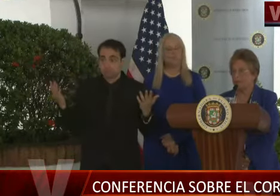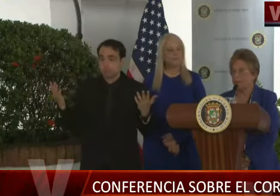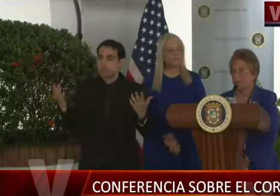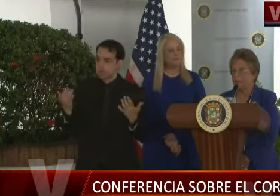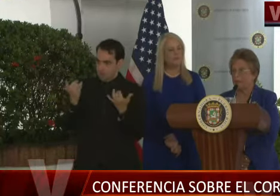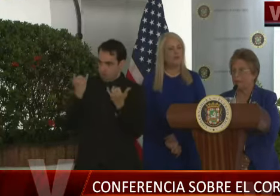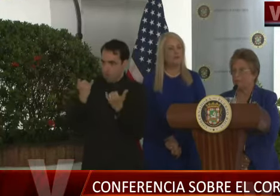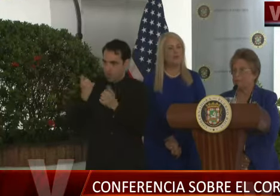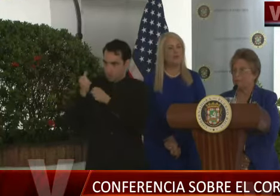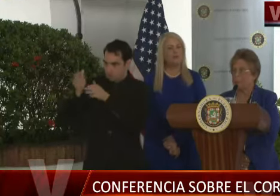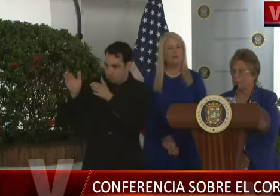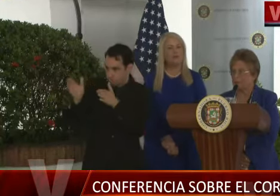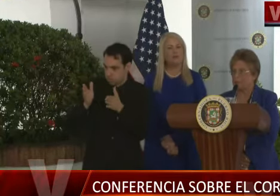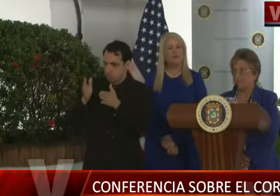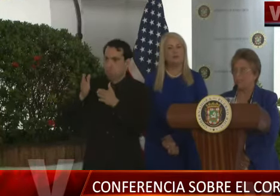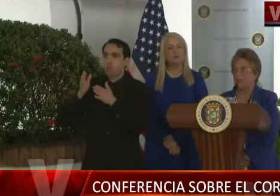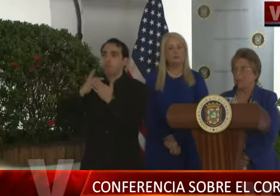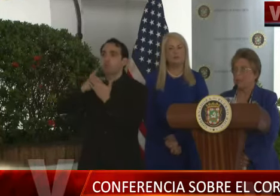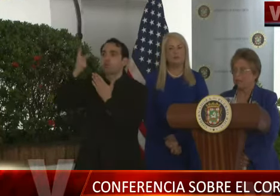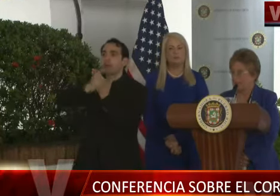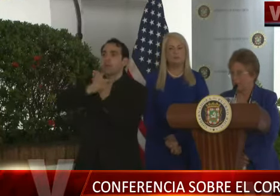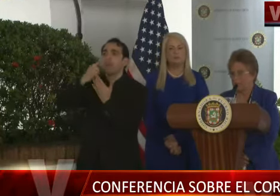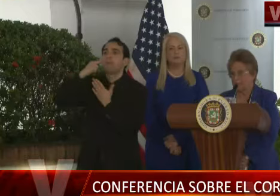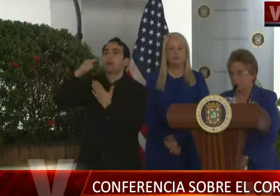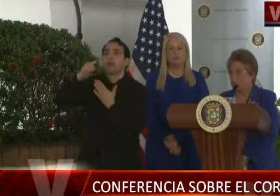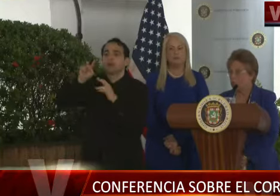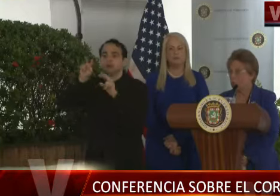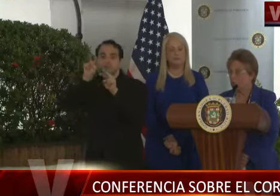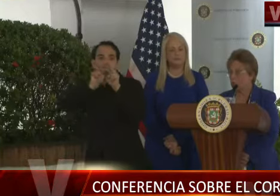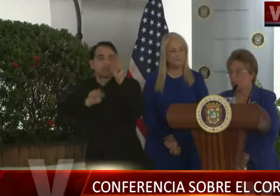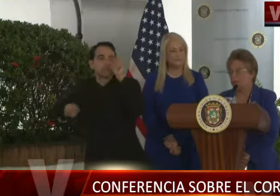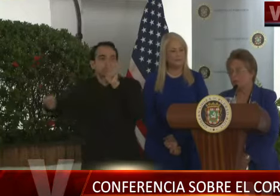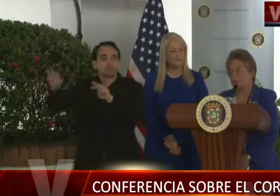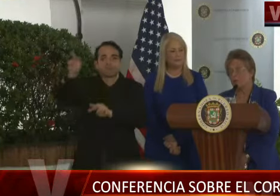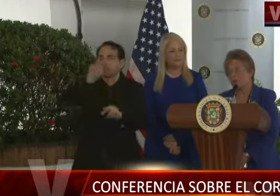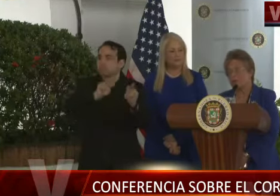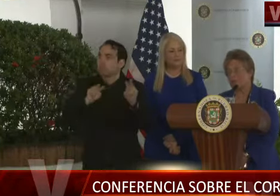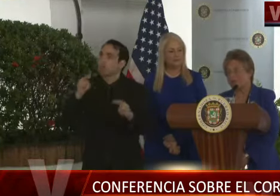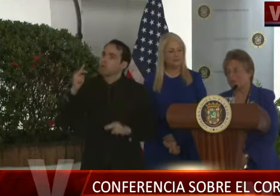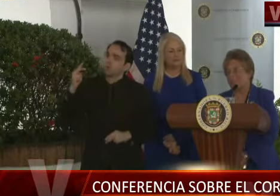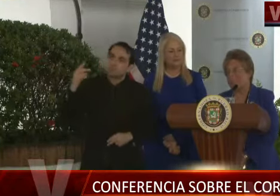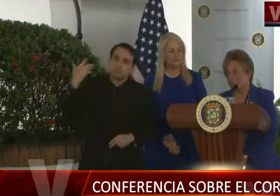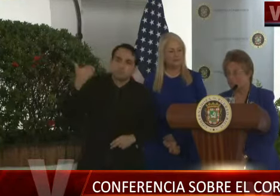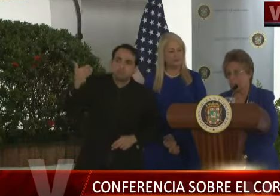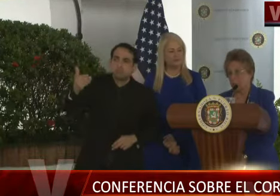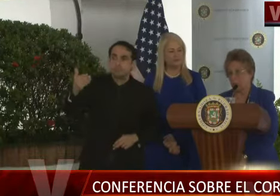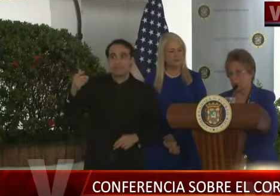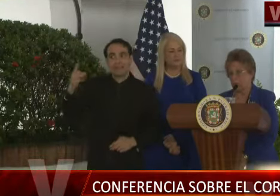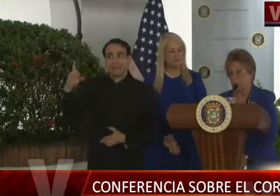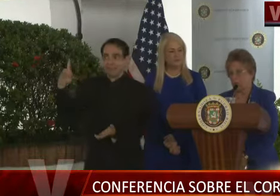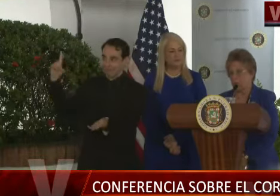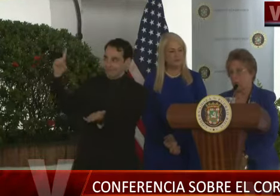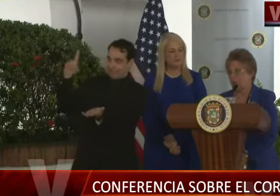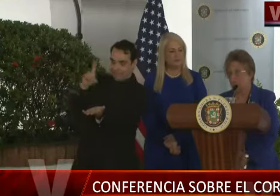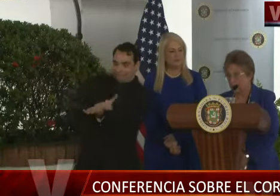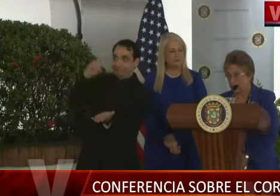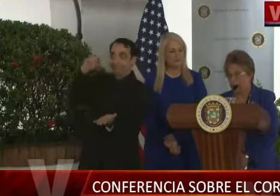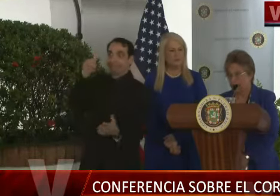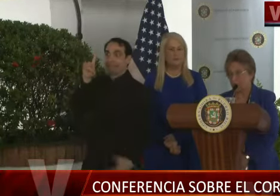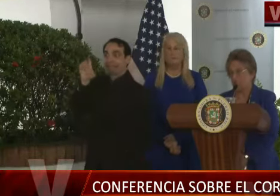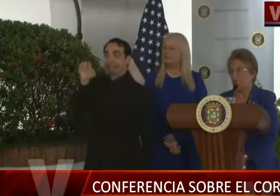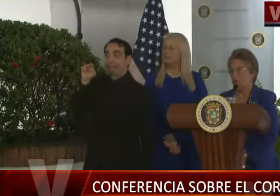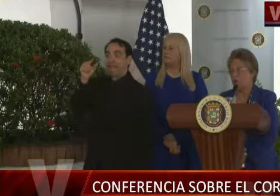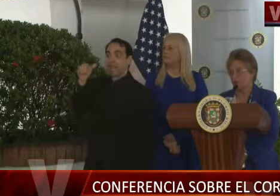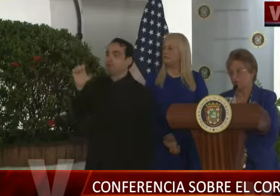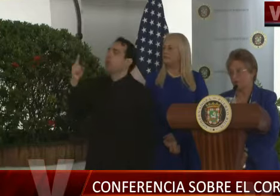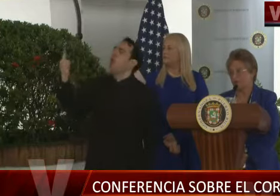de vigilancia que se lleva a cabo todo el tiempo porque el dengue es endémico en Puerto Rico. Siempre